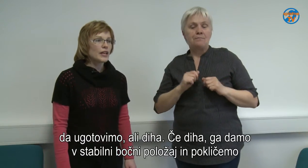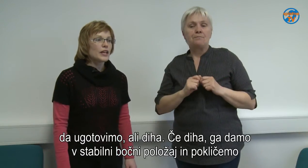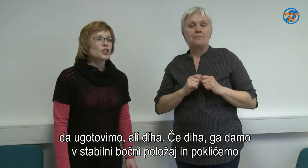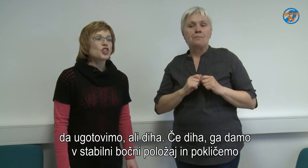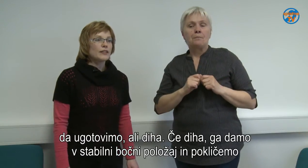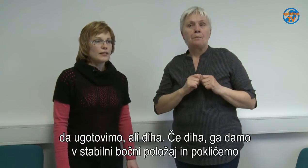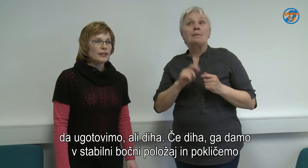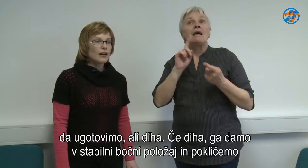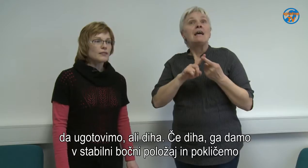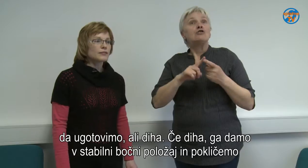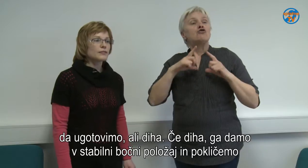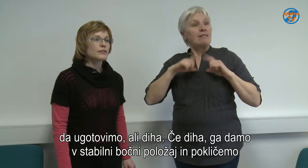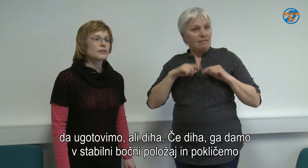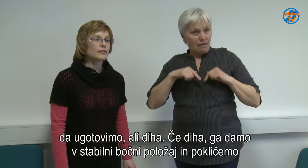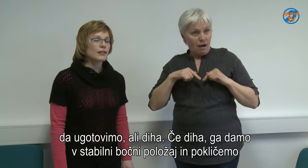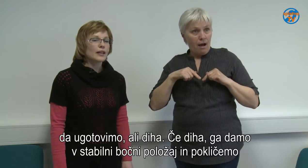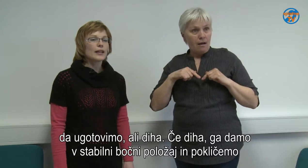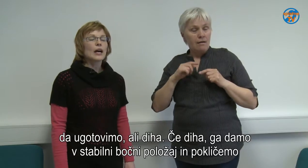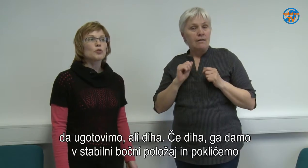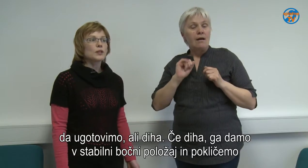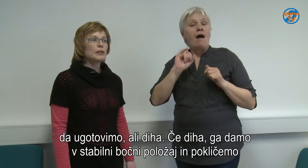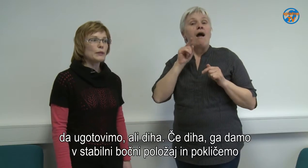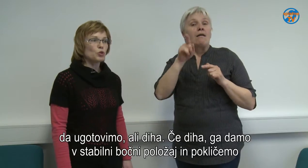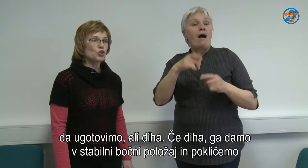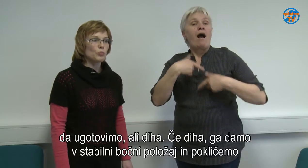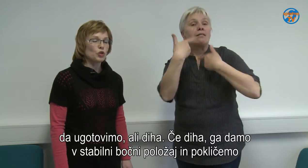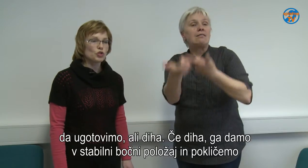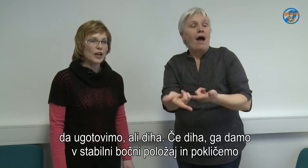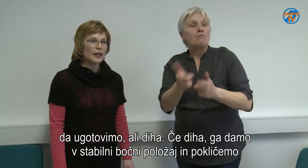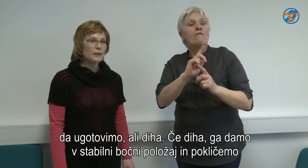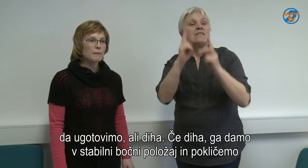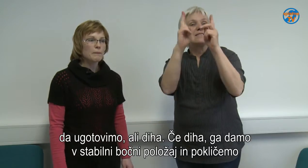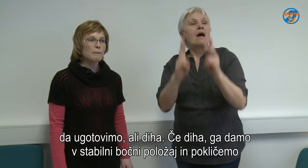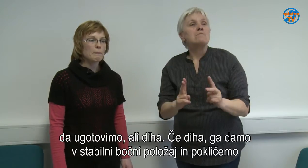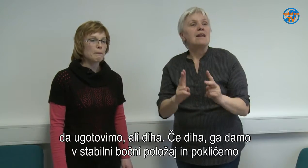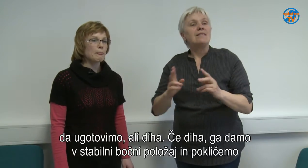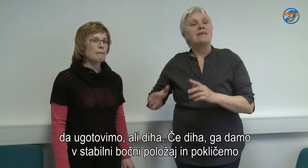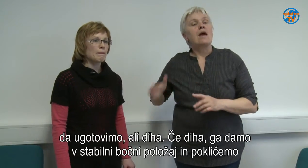Če diha, ga damo v stabilni bočni položaj